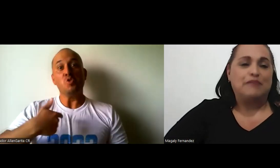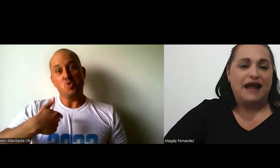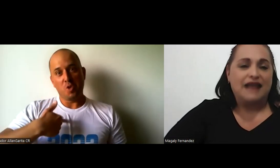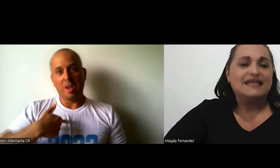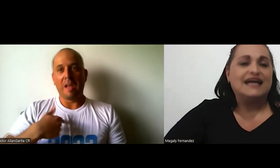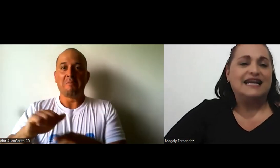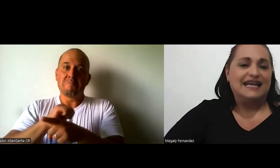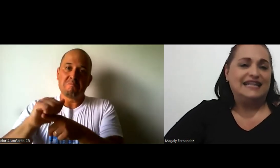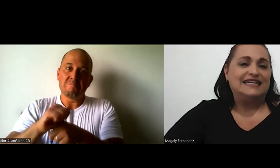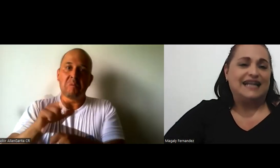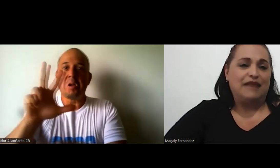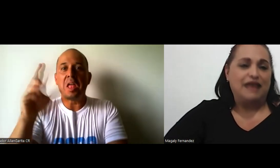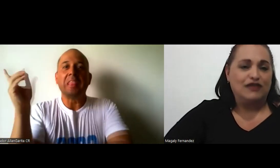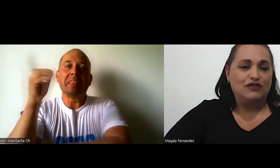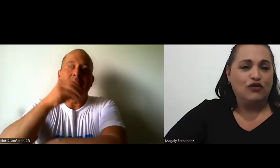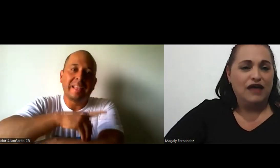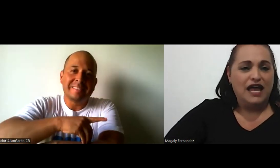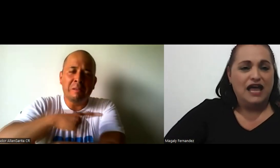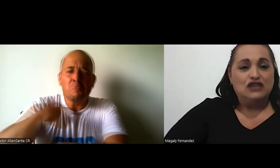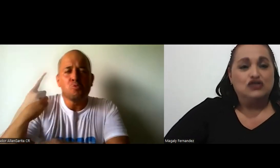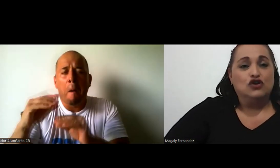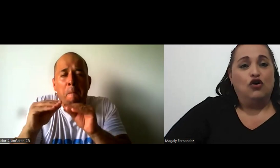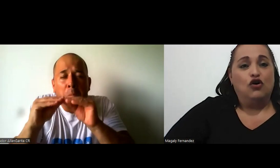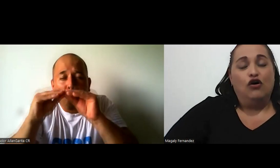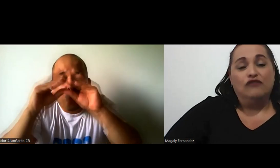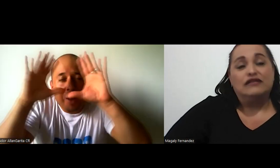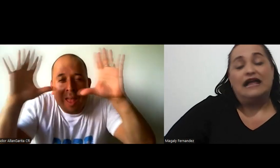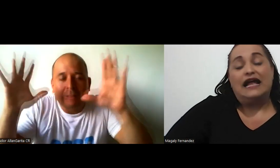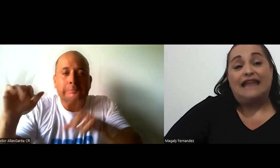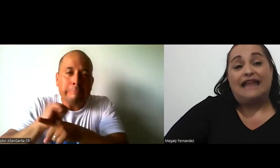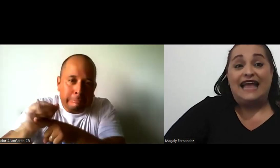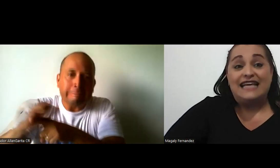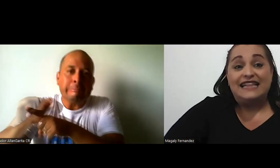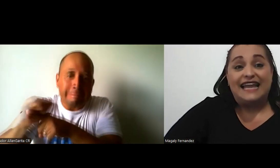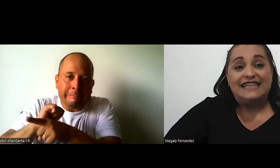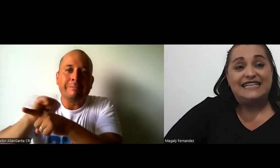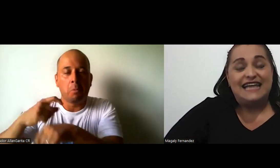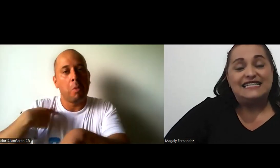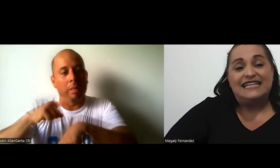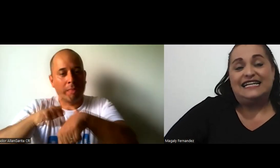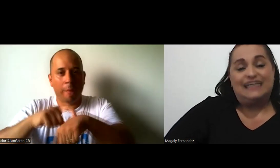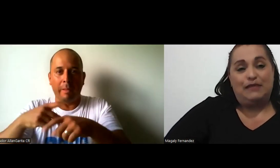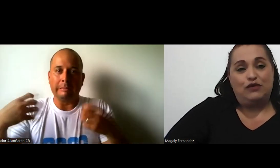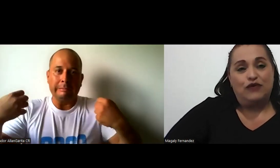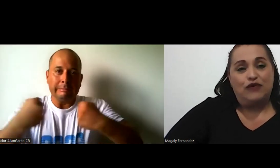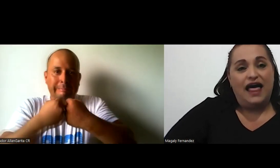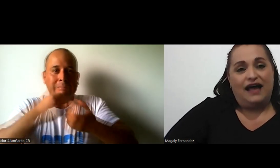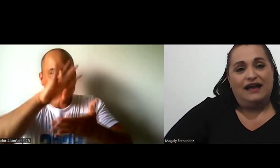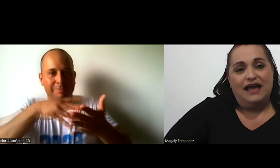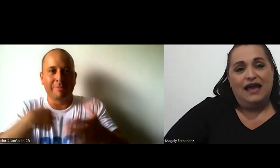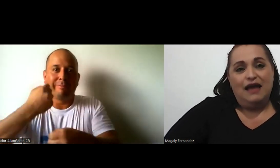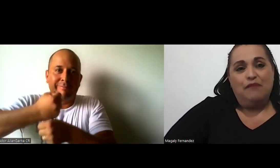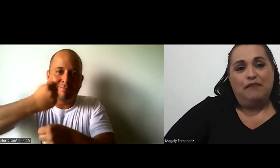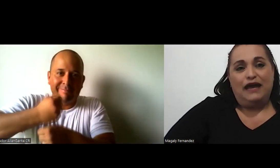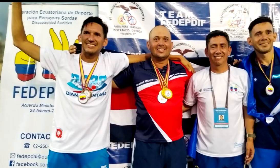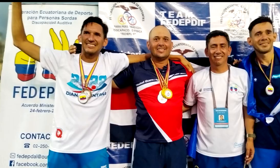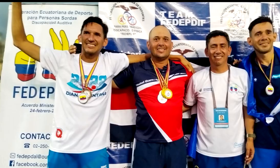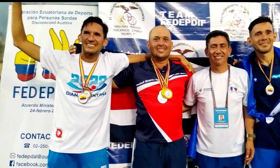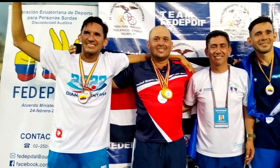práctica y en mi entrenamiento, yo entrené allá tres días desde la madrugada, pero eso me